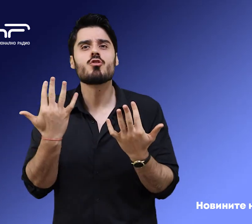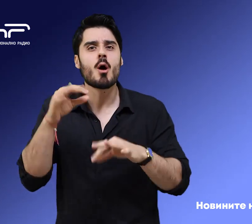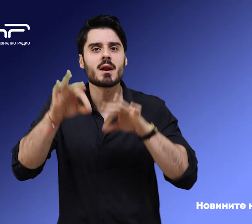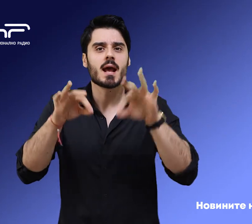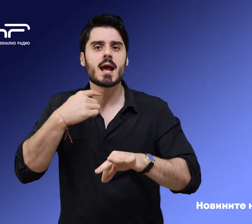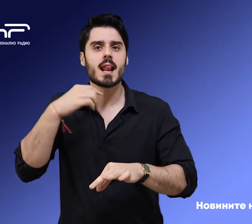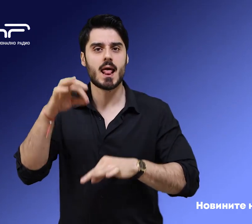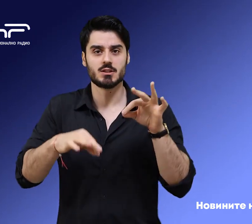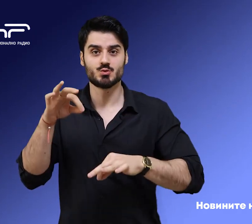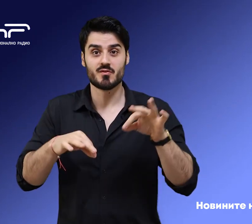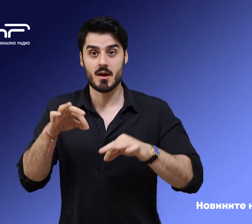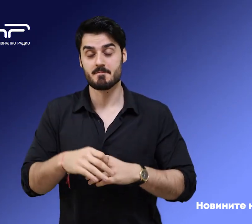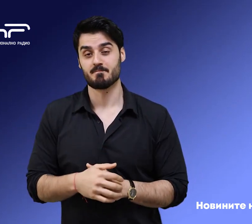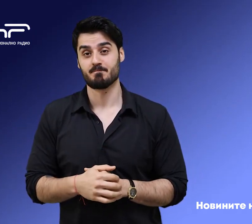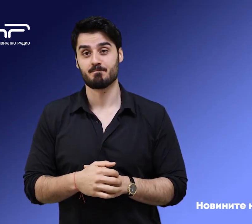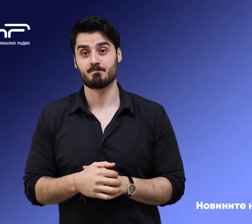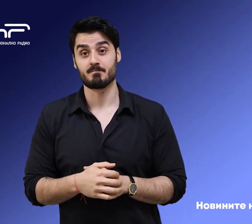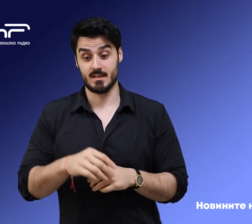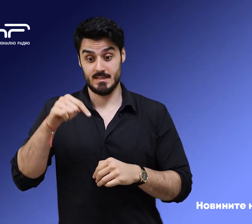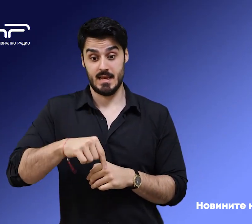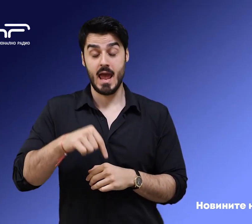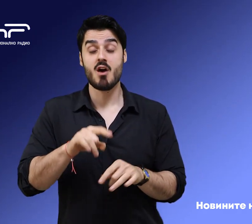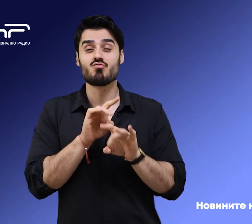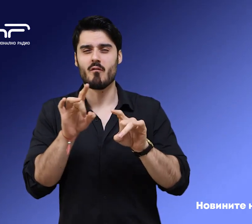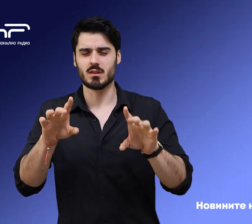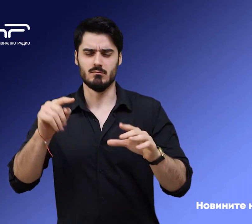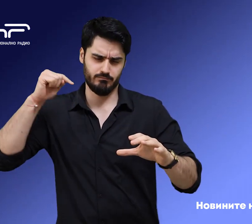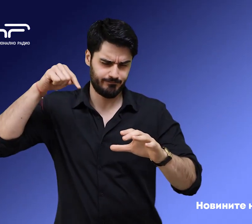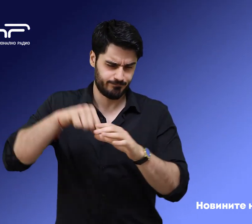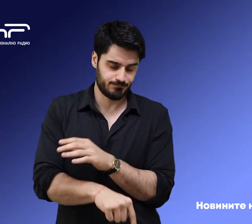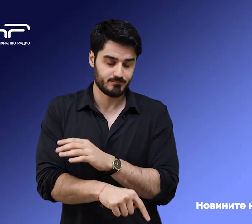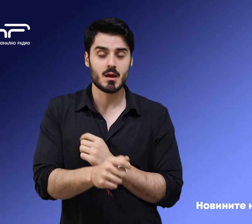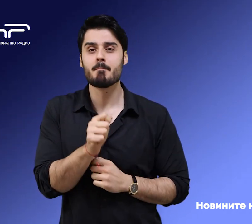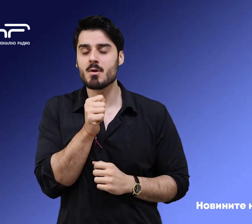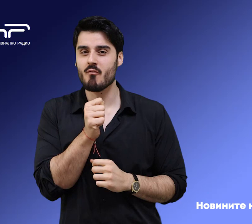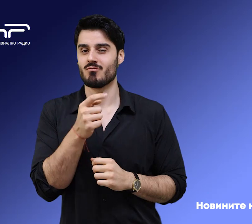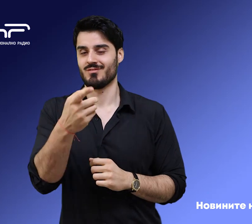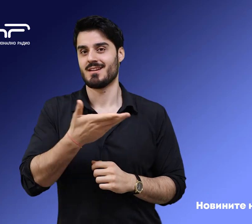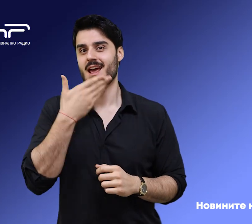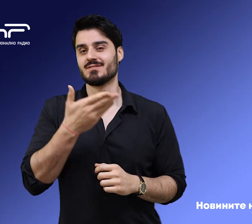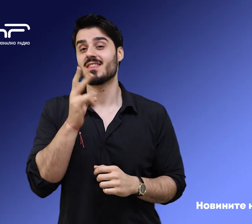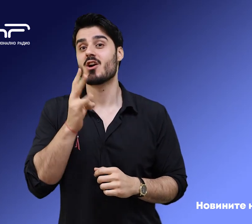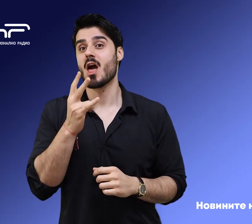проучване на предизборните нагласи. А сега новините в подробности. Пред микрофона е Николай Петров. Добър ден, уважаеми слушатели!